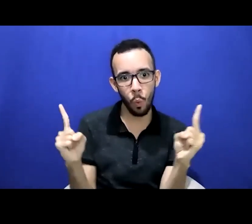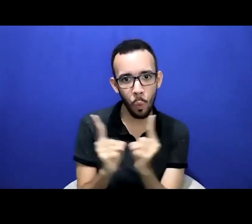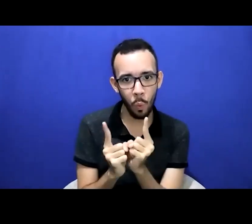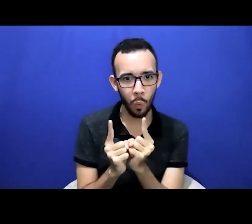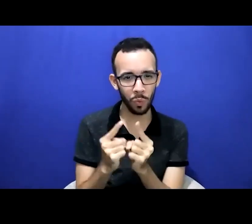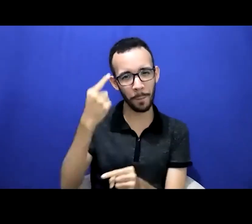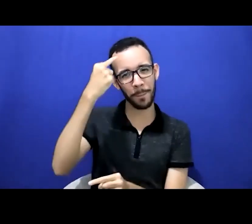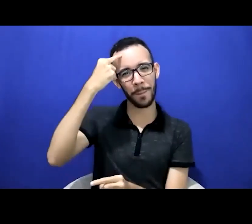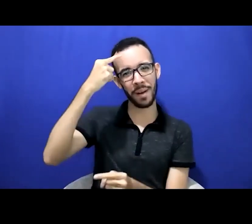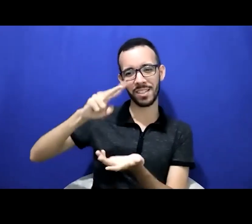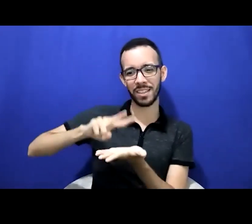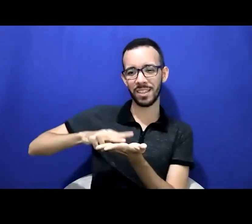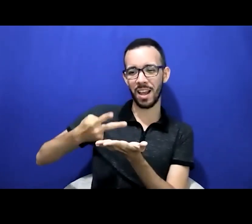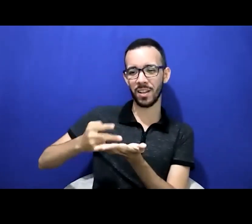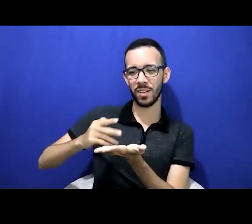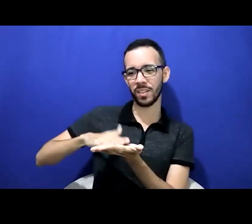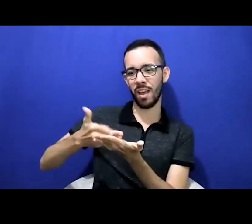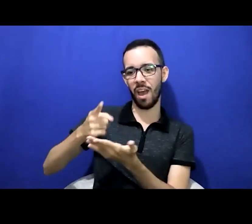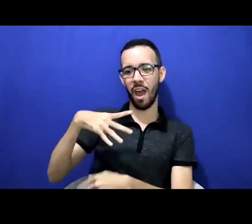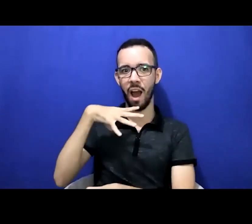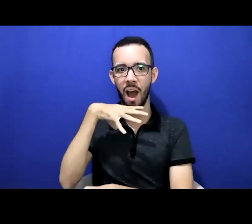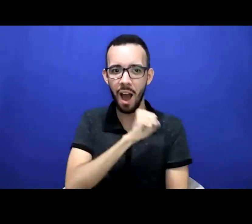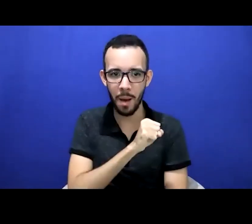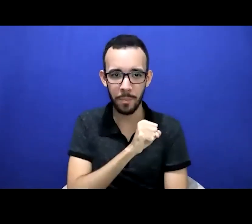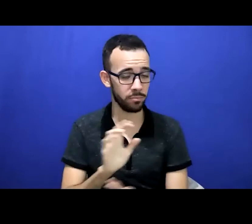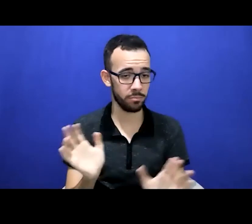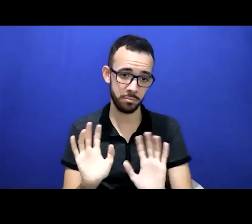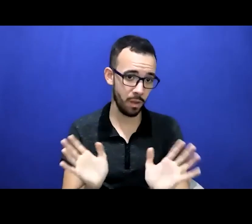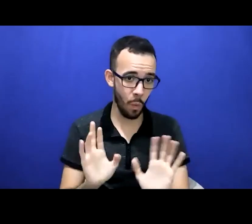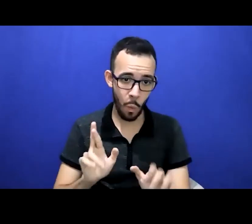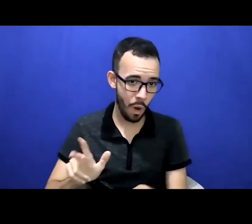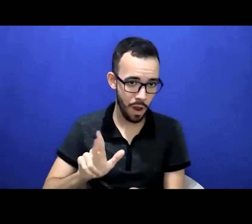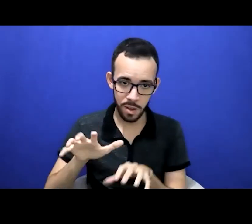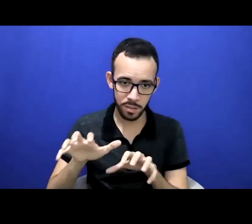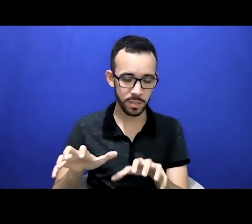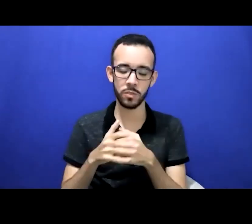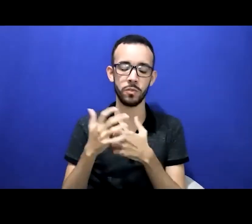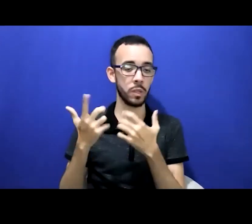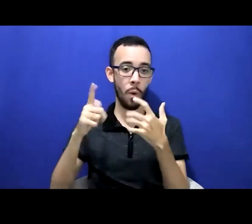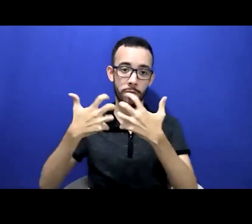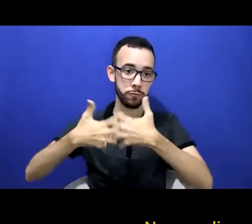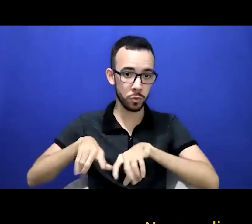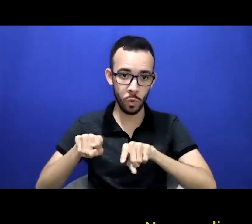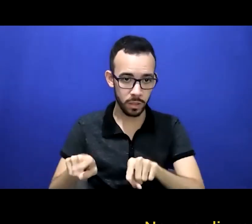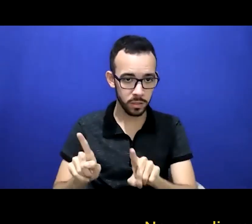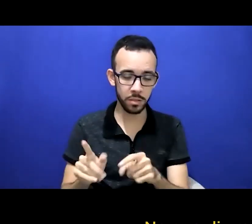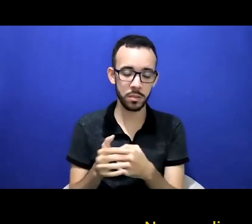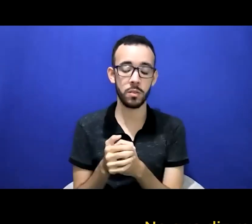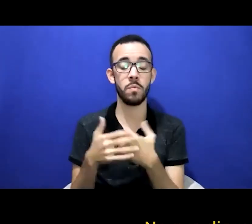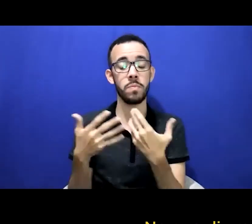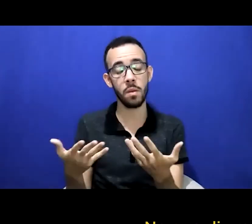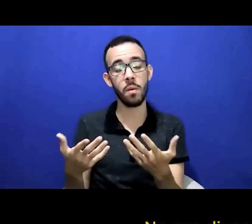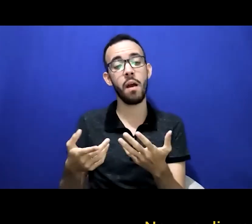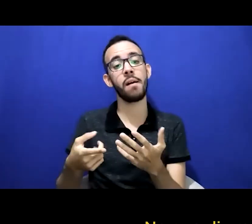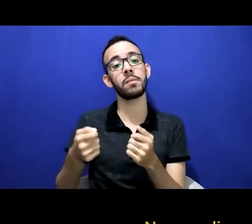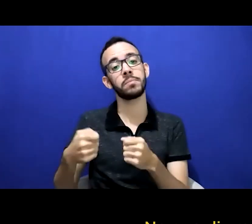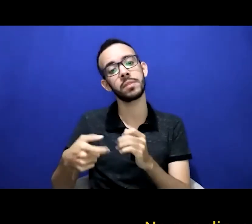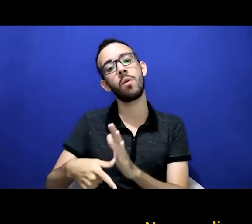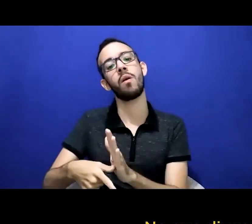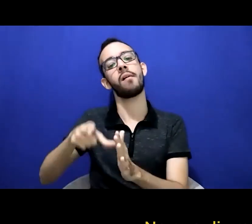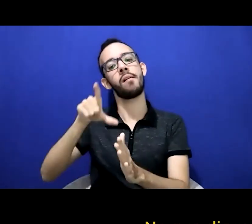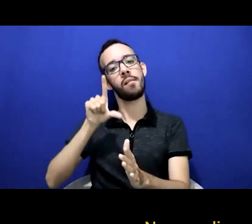traria algo de mais conhecimento para o evento. No que diz respeito à